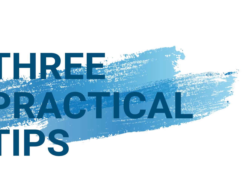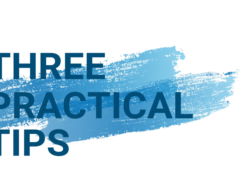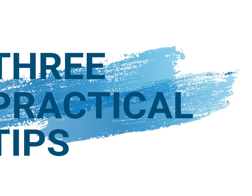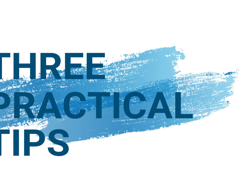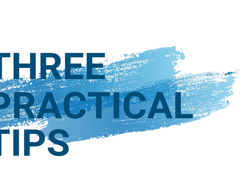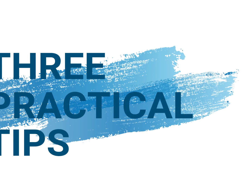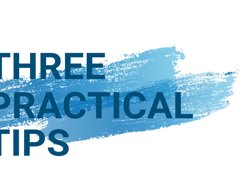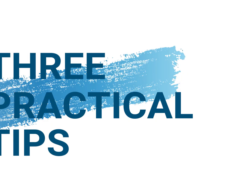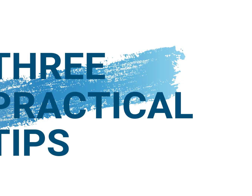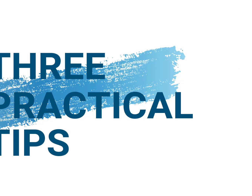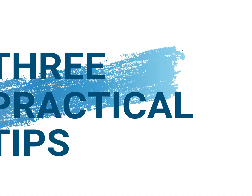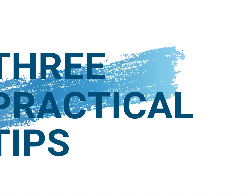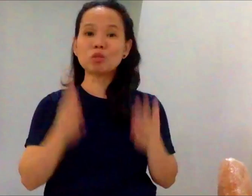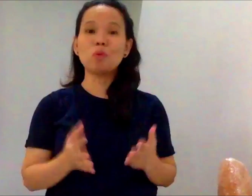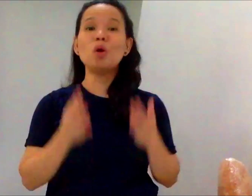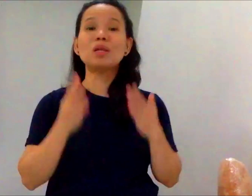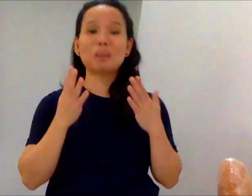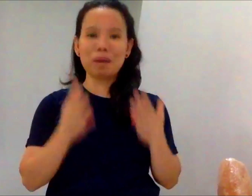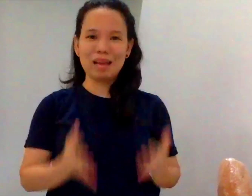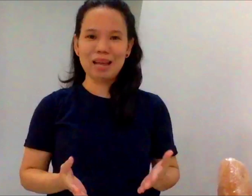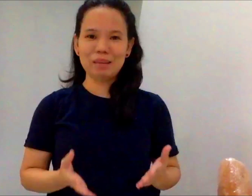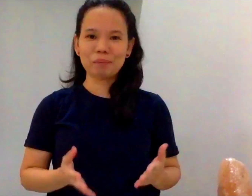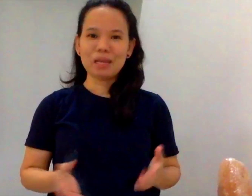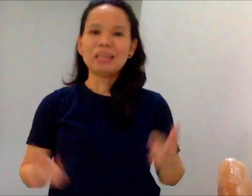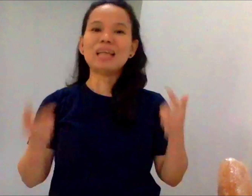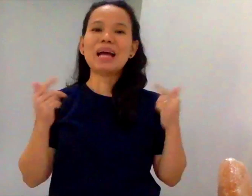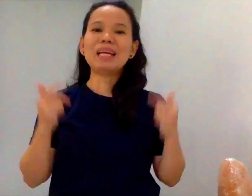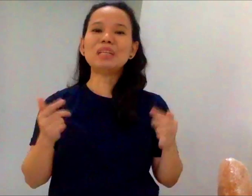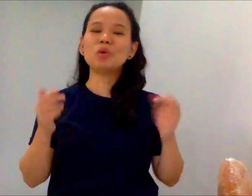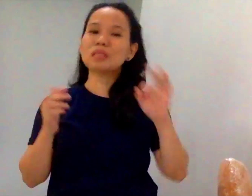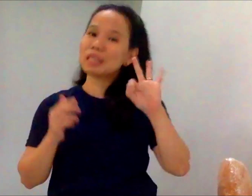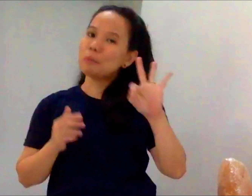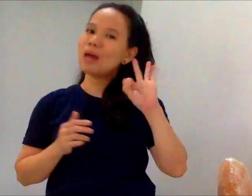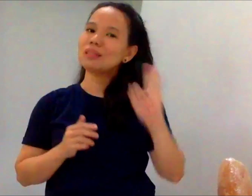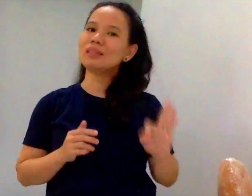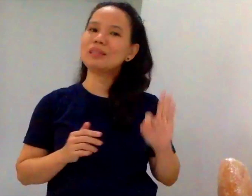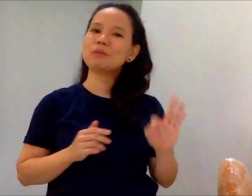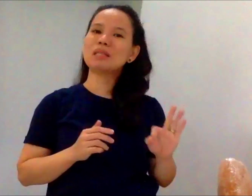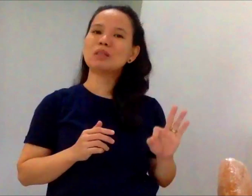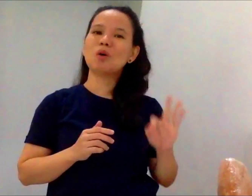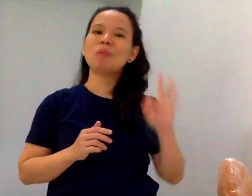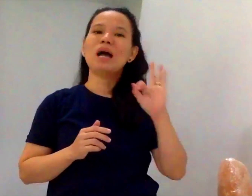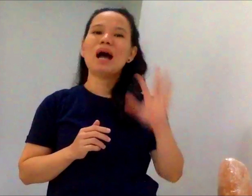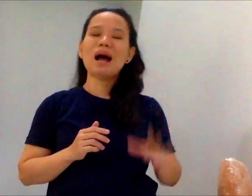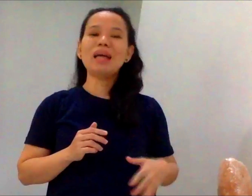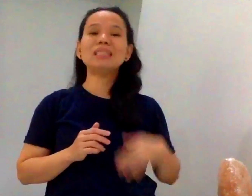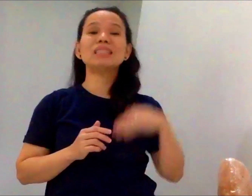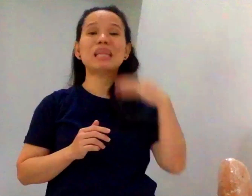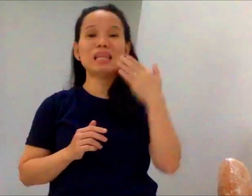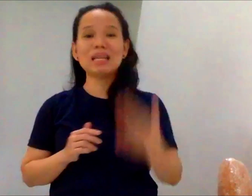makatipid ka sa gastus mo sa pagkain. Dahil itong 3 practical tips na ito ay talaga